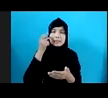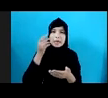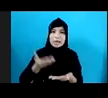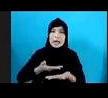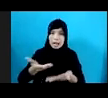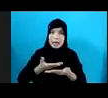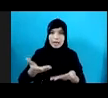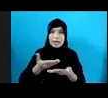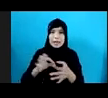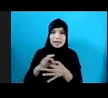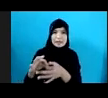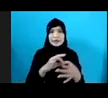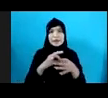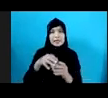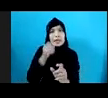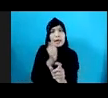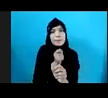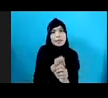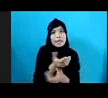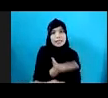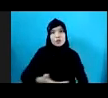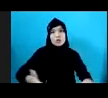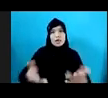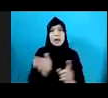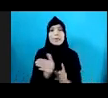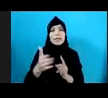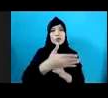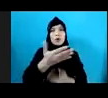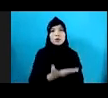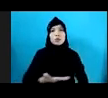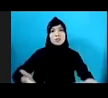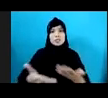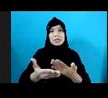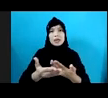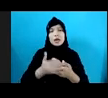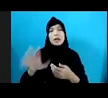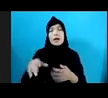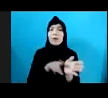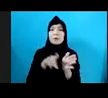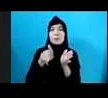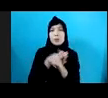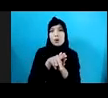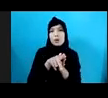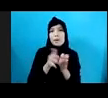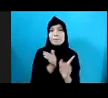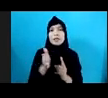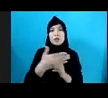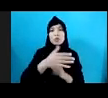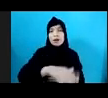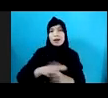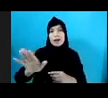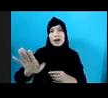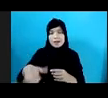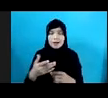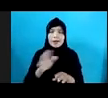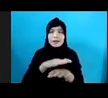Rehabilitas Sosial Perlindungan Sosial Dan Program-program Perlindungan Anak Dan Kesehatraan Sosial